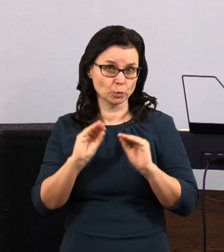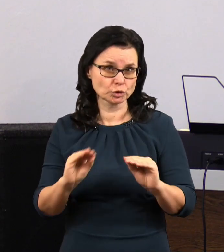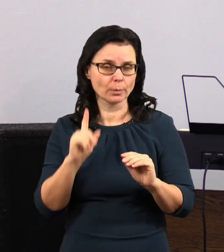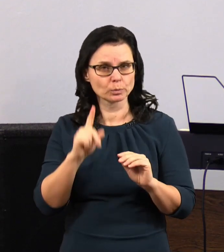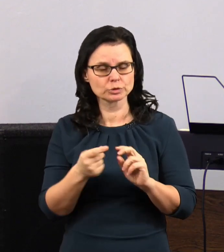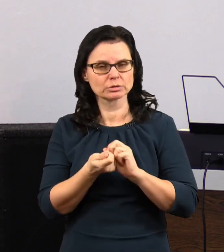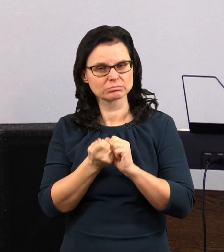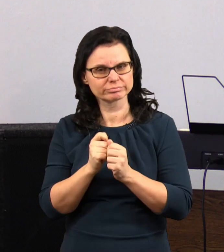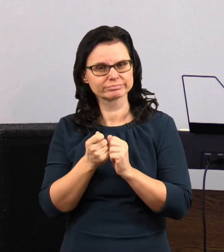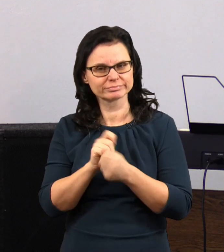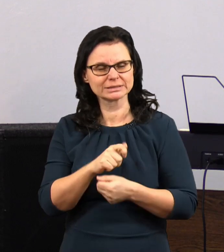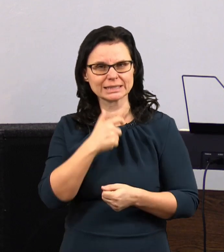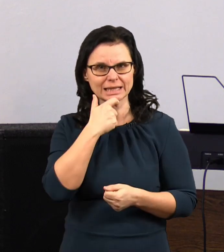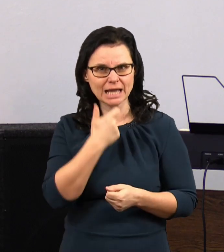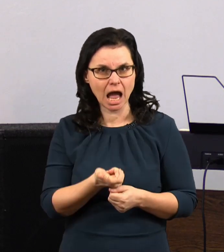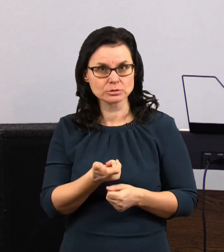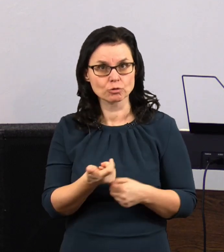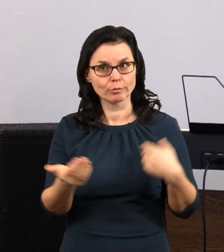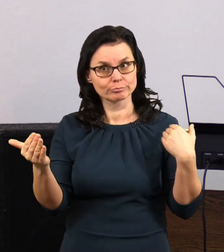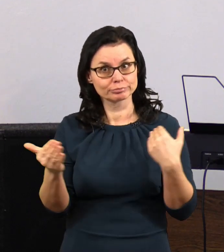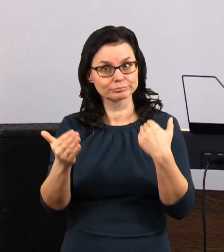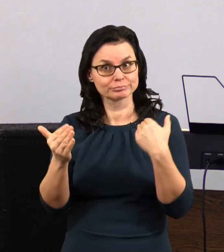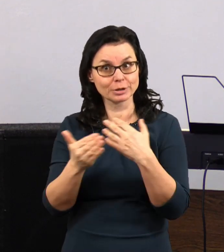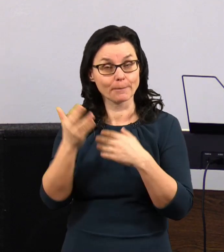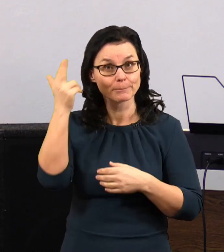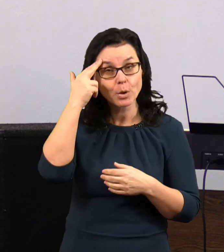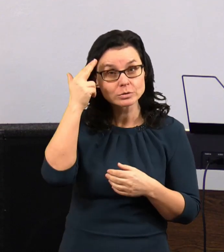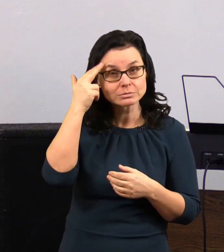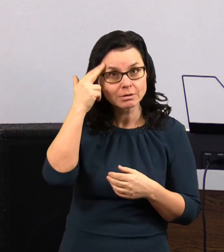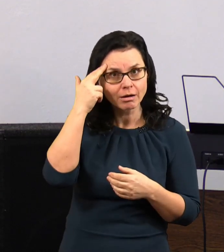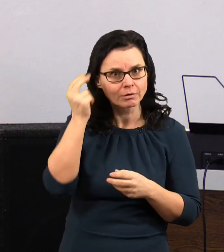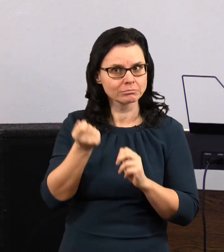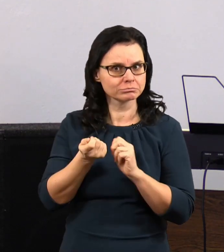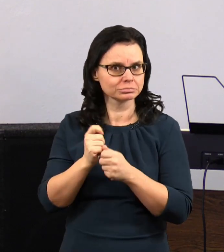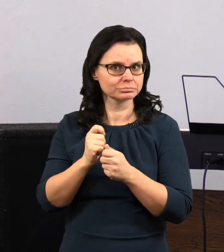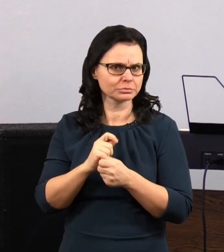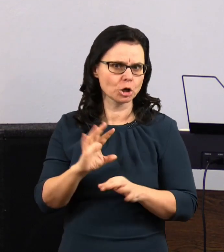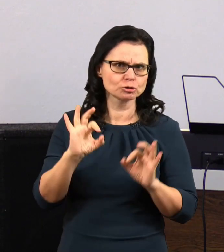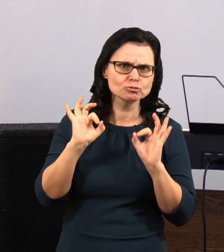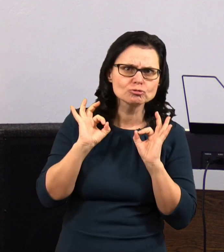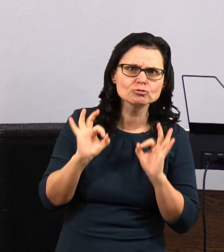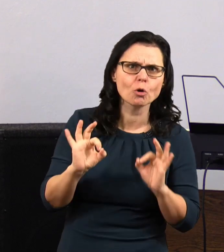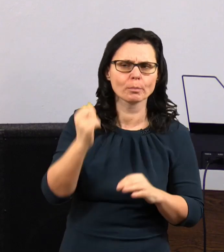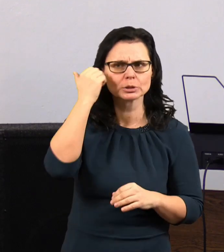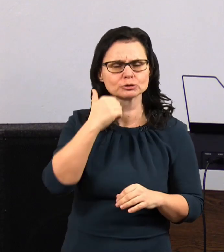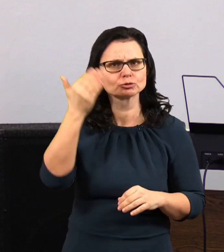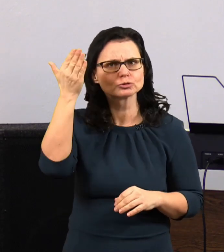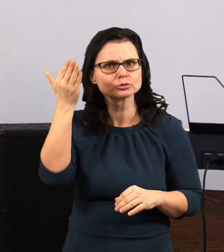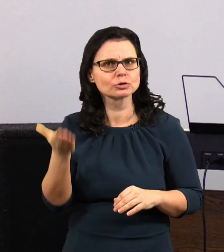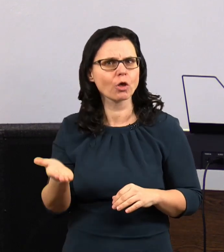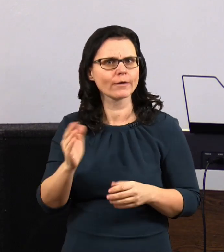pomaličku měnit svůj názor, jak jsme ho poznávali. Poznávali jsme, že je to dobrý kluk, že to je dobrý člověk.